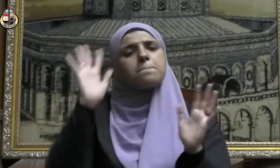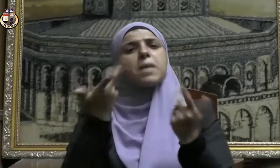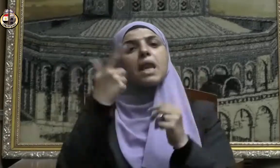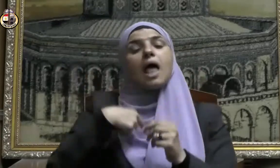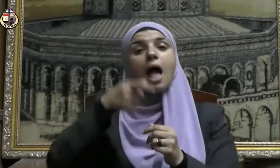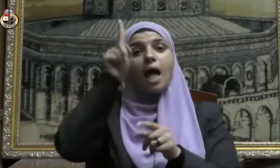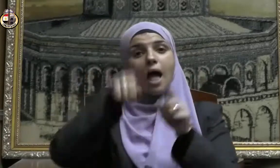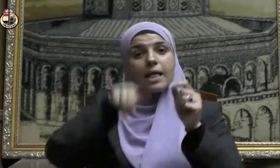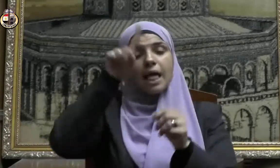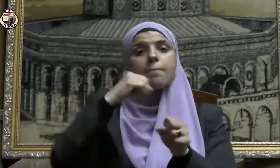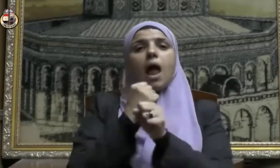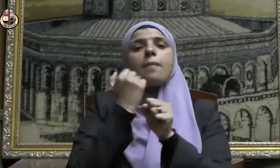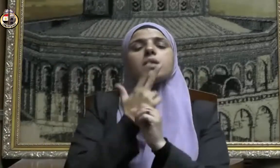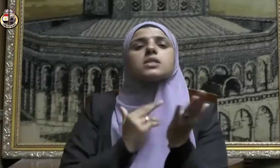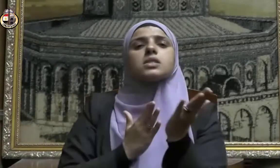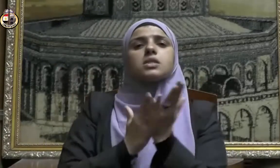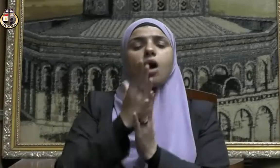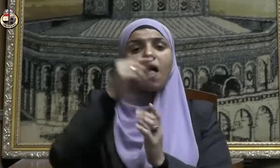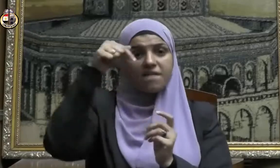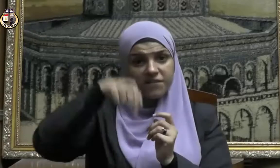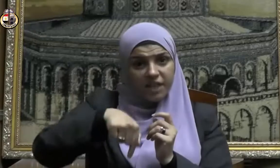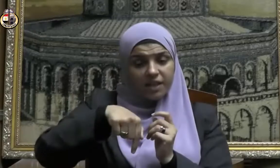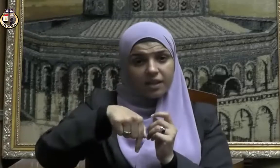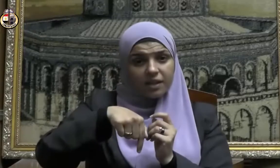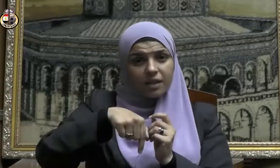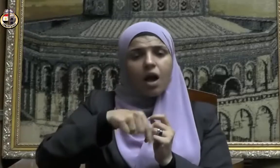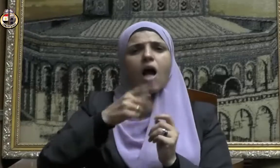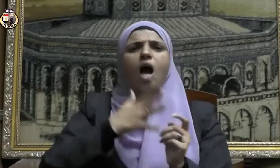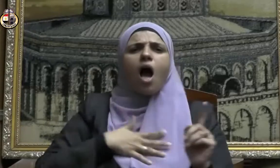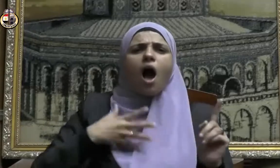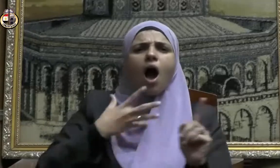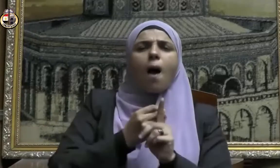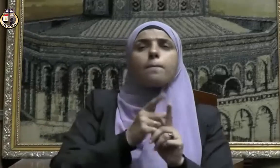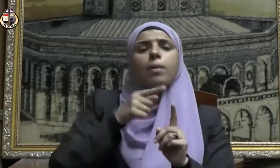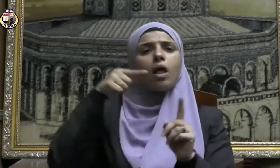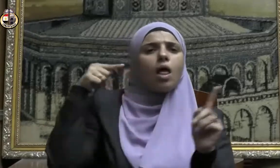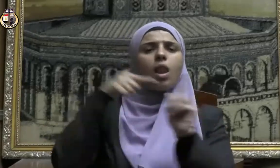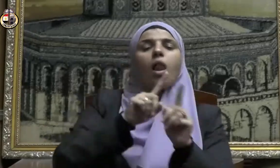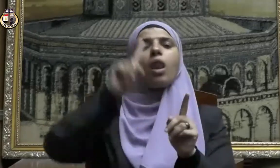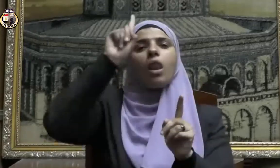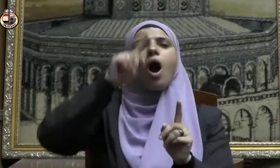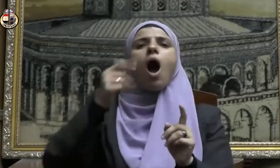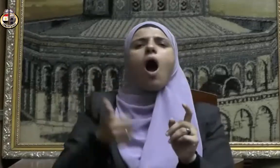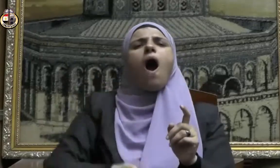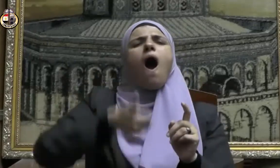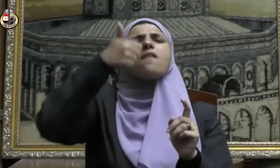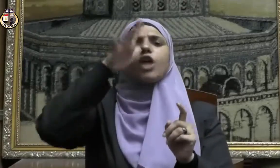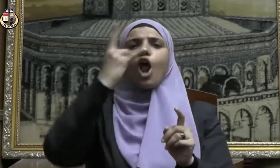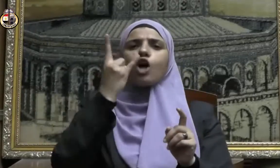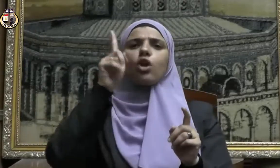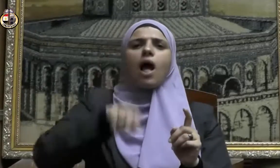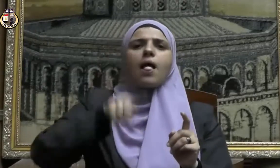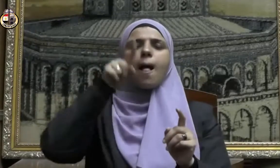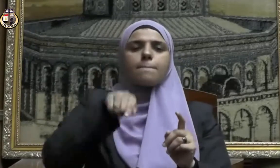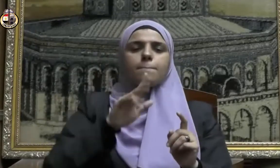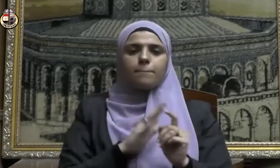العمل الصالح فيها أحب إلى الله من هذه الأيام يعني